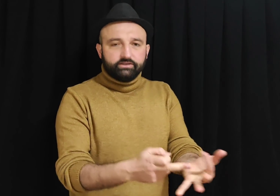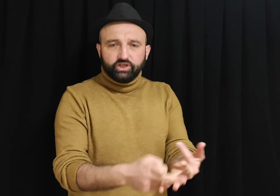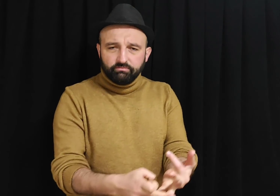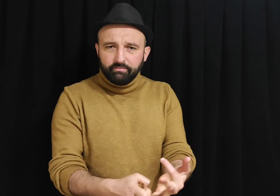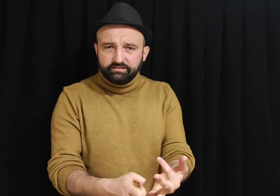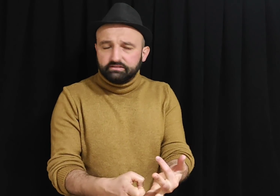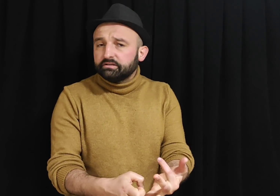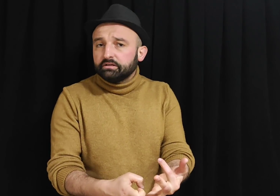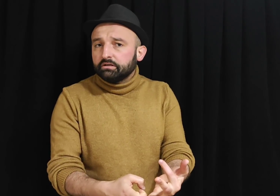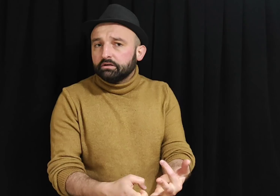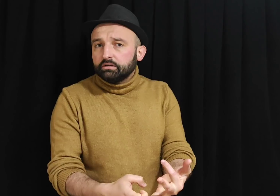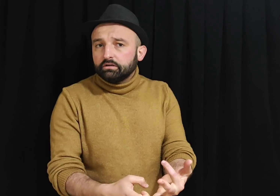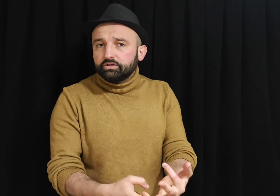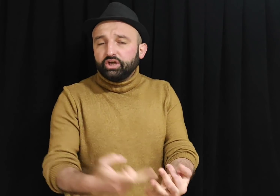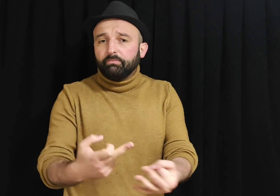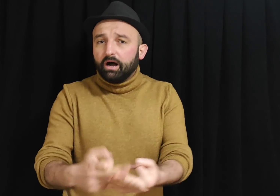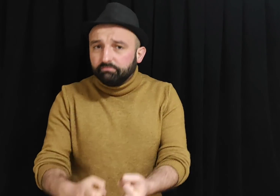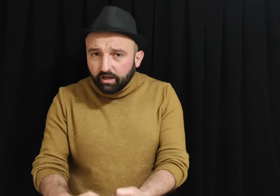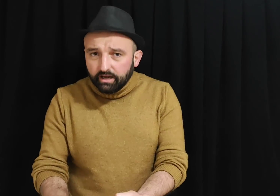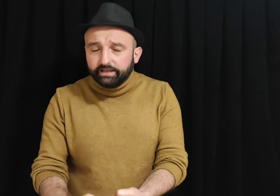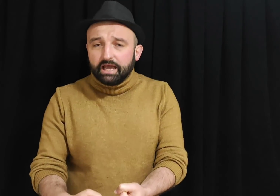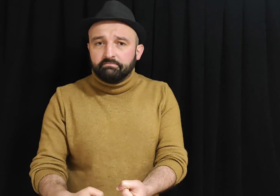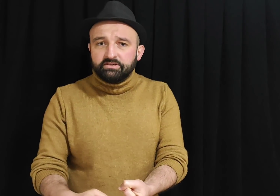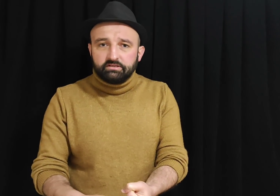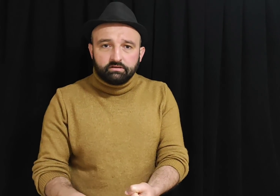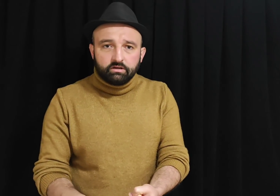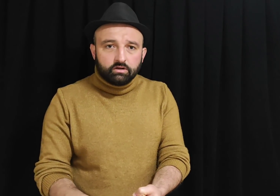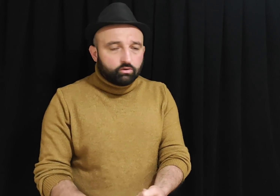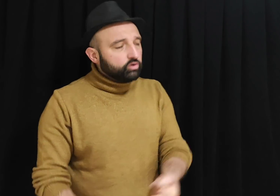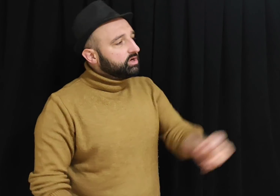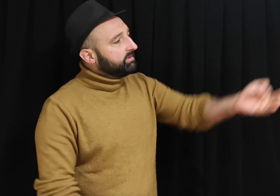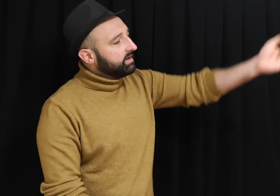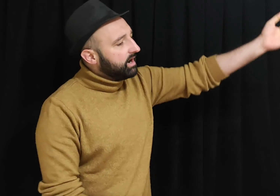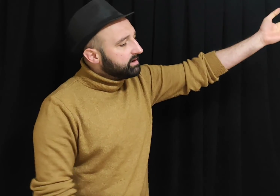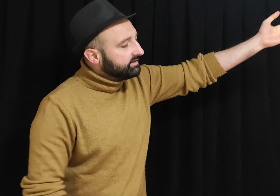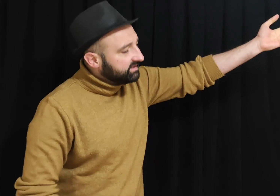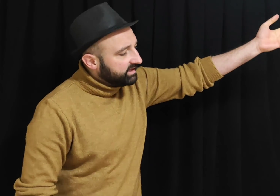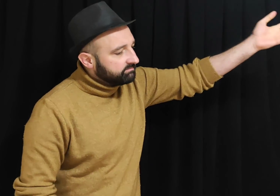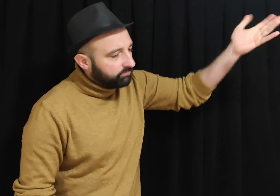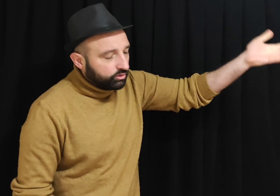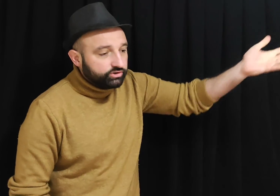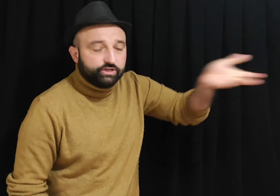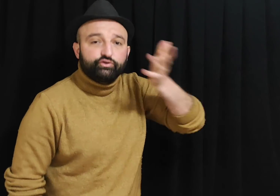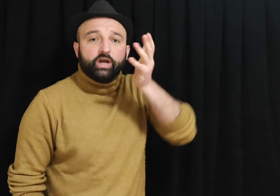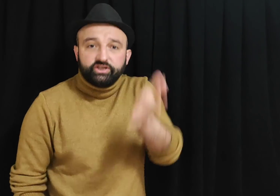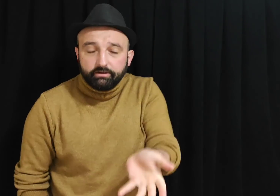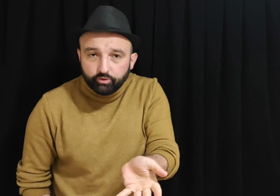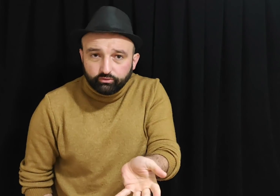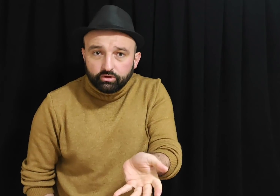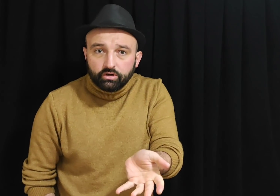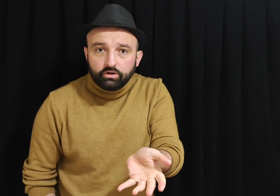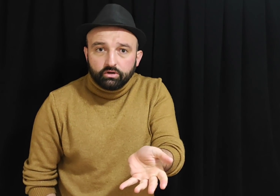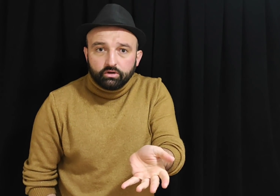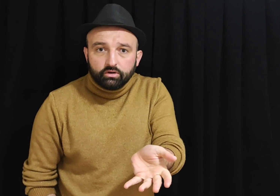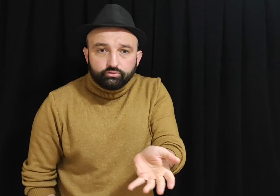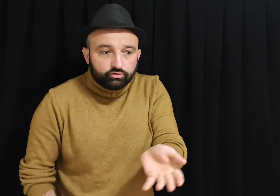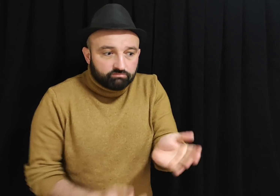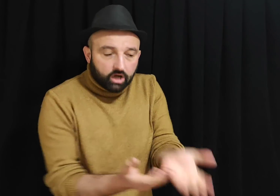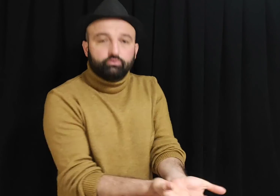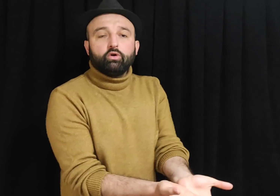ektirmemişsin, dışa bağımlı hale gelmişsin. Kocaman arazilerin boş, çiftçi ekemiyor. Çünkü mağdur